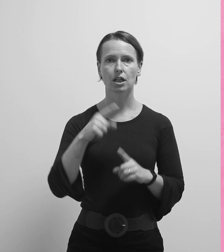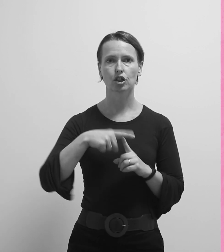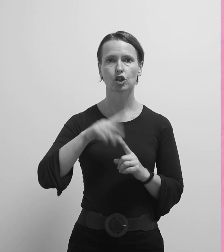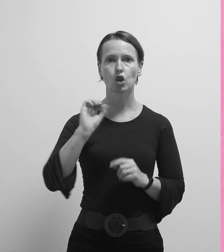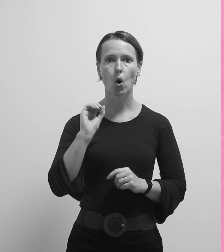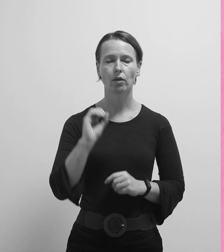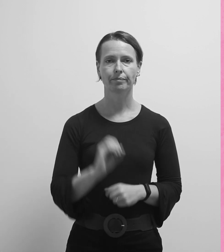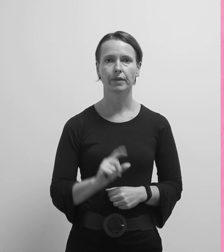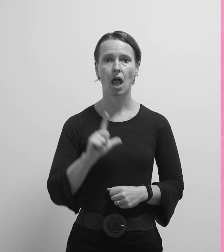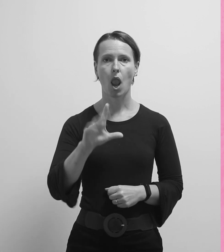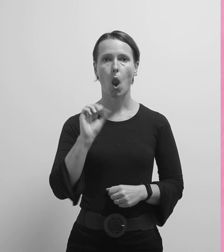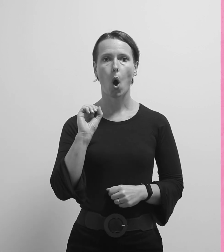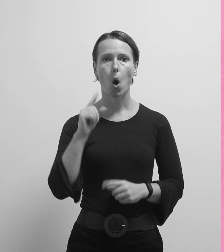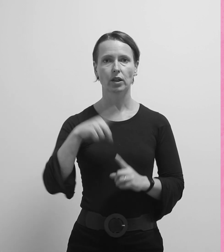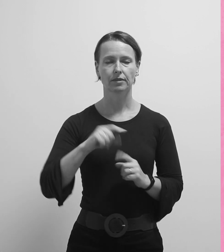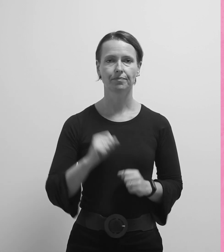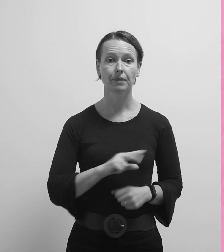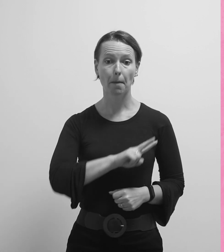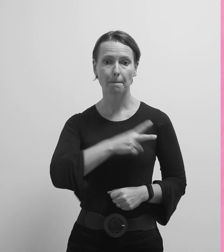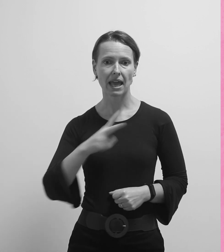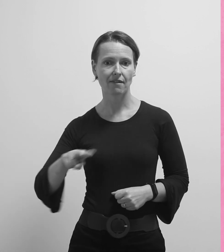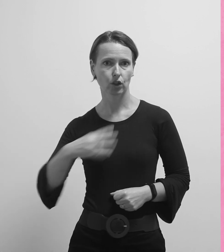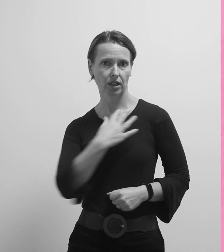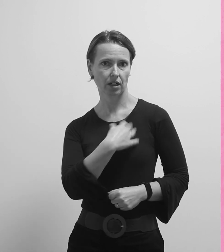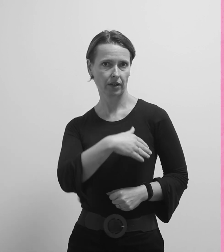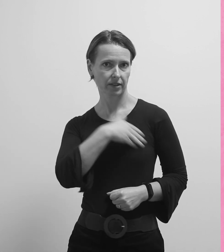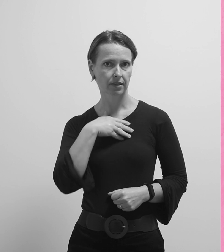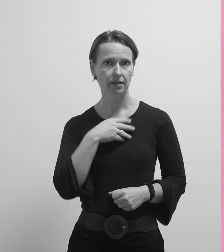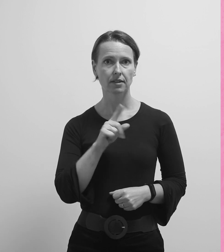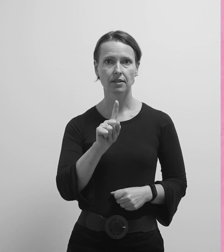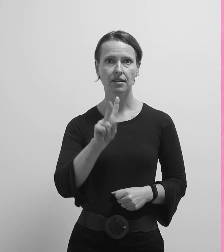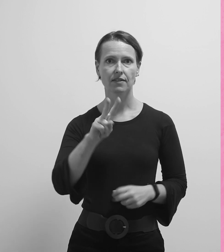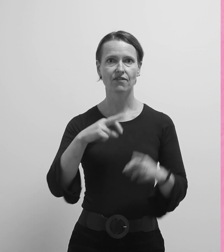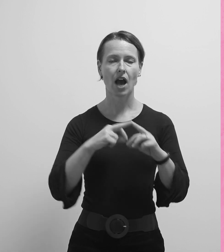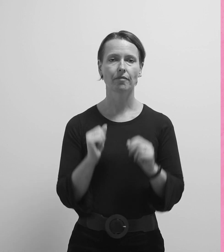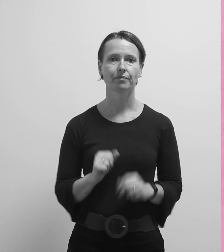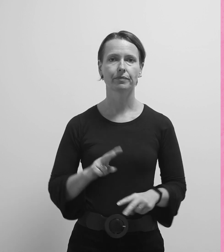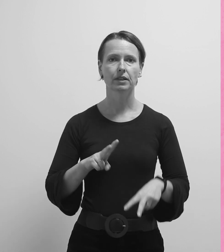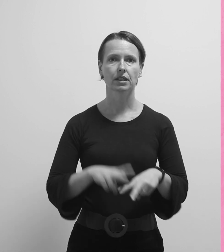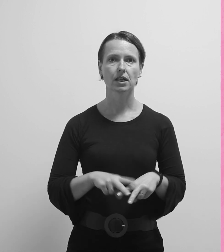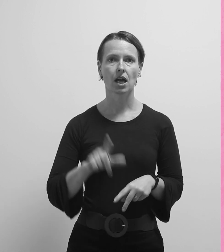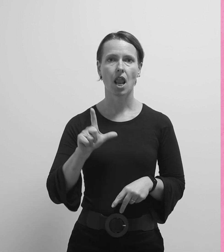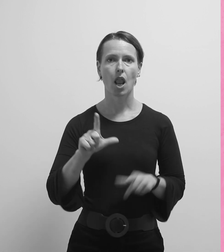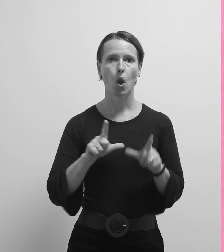Prevela Iva Hlupić